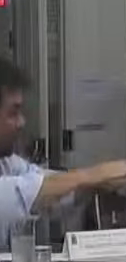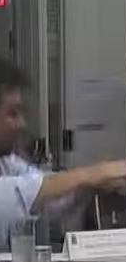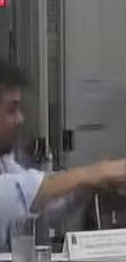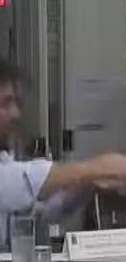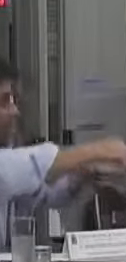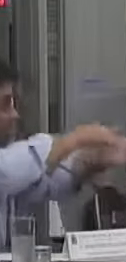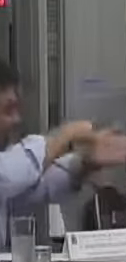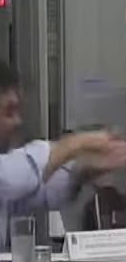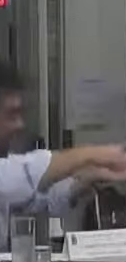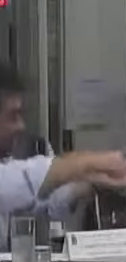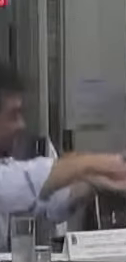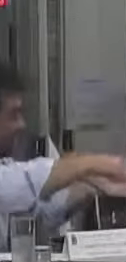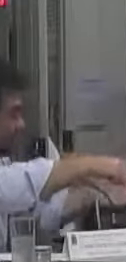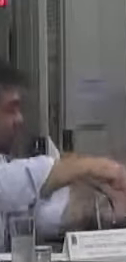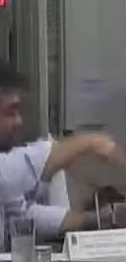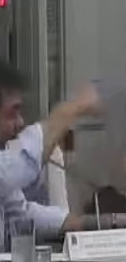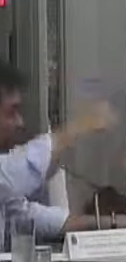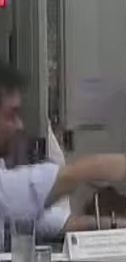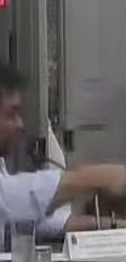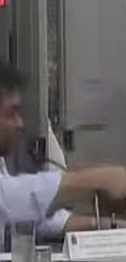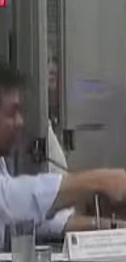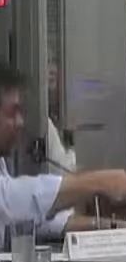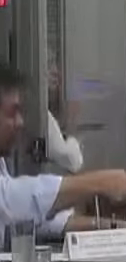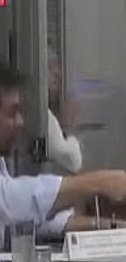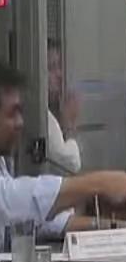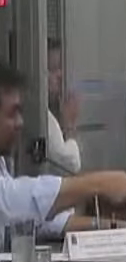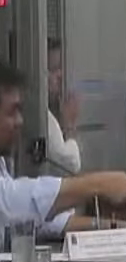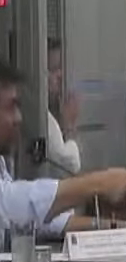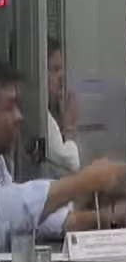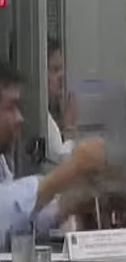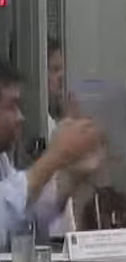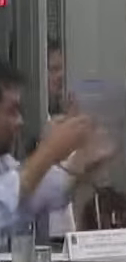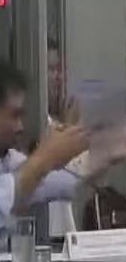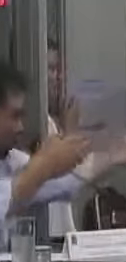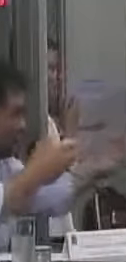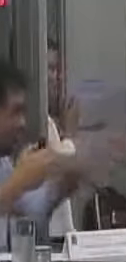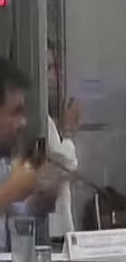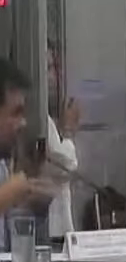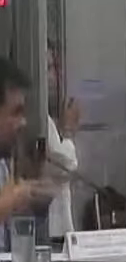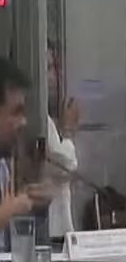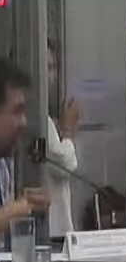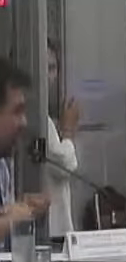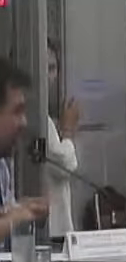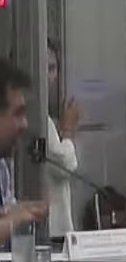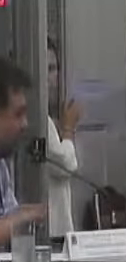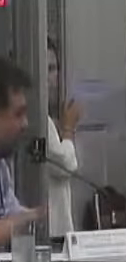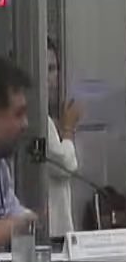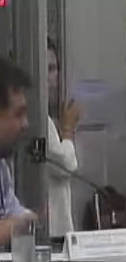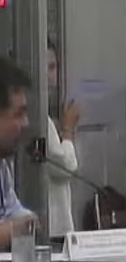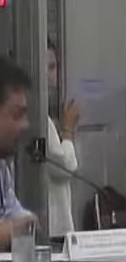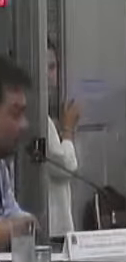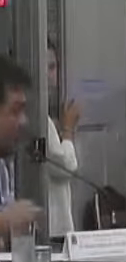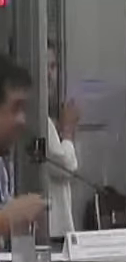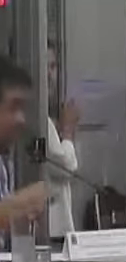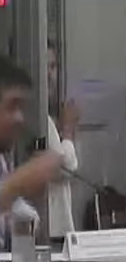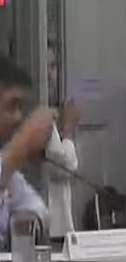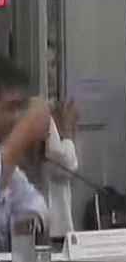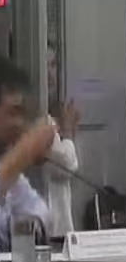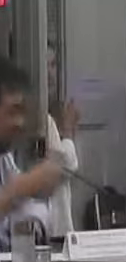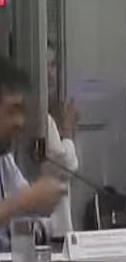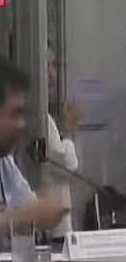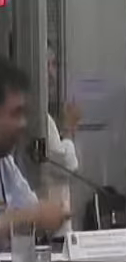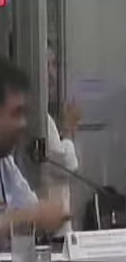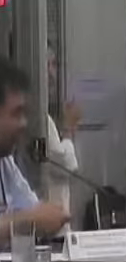pagamento Cancelamos a licitação E vamos fazer Uma nova licitação Porque o que não pode Vereador Presidente Fábio Antônio É